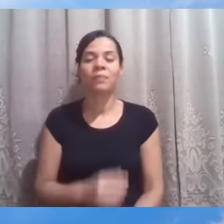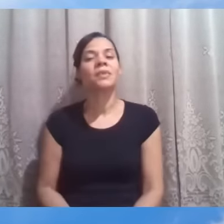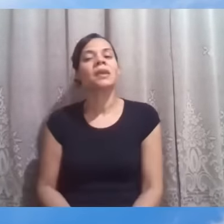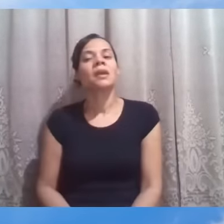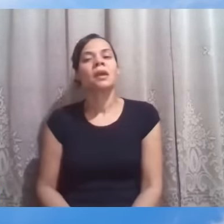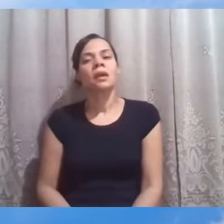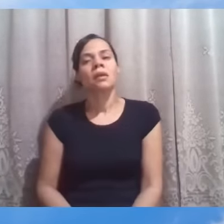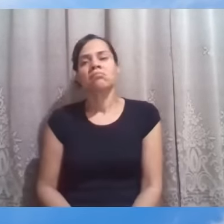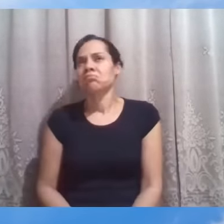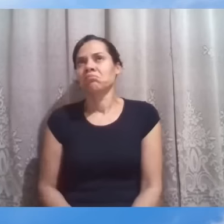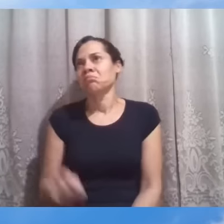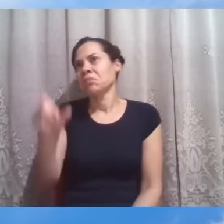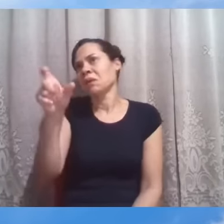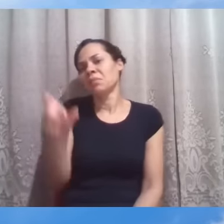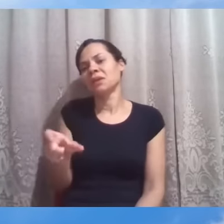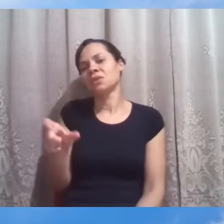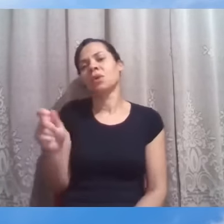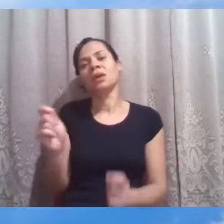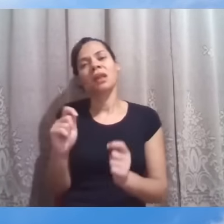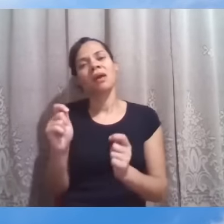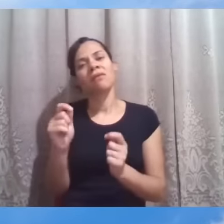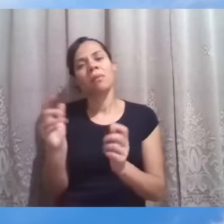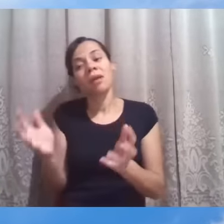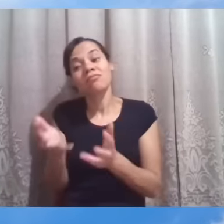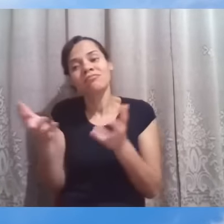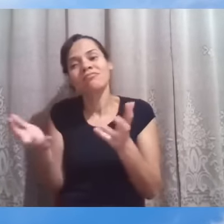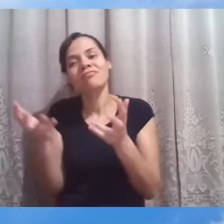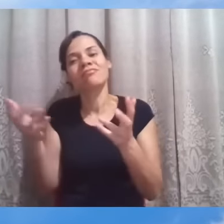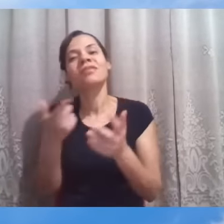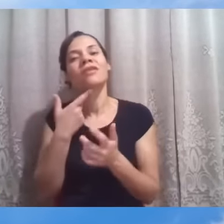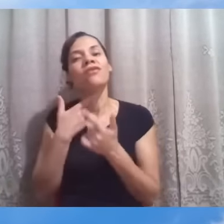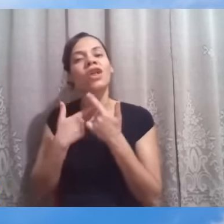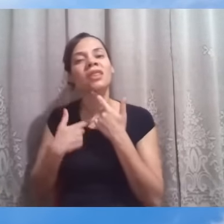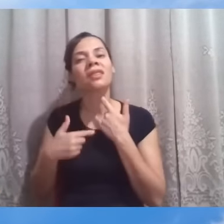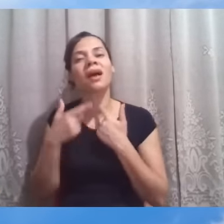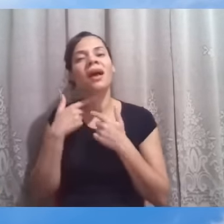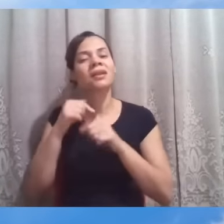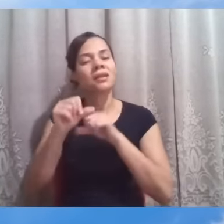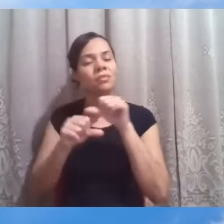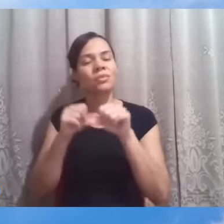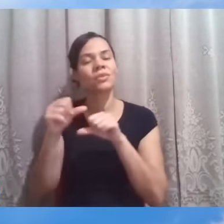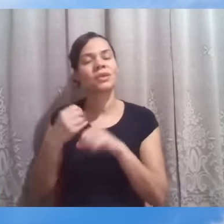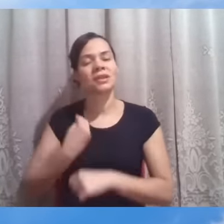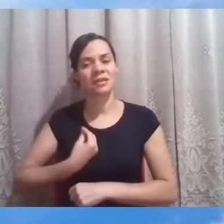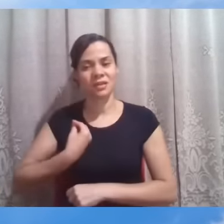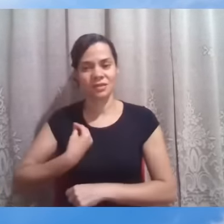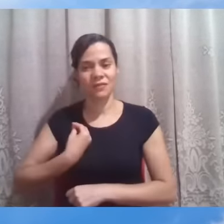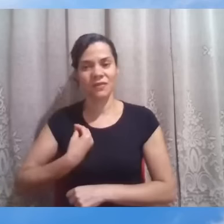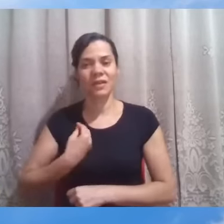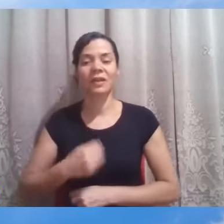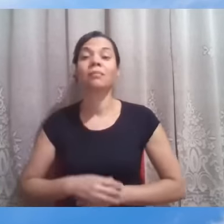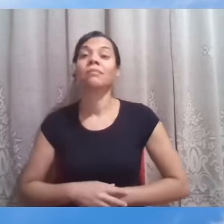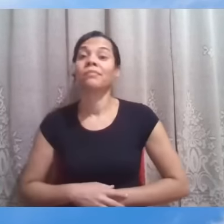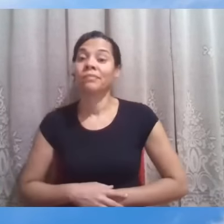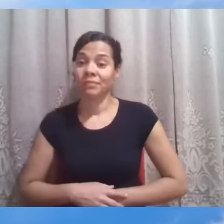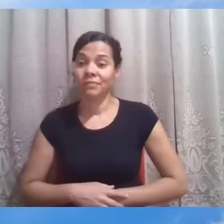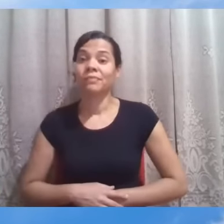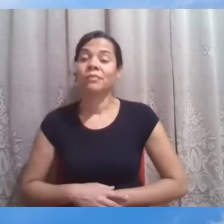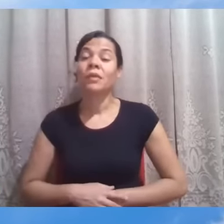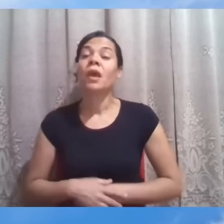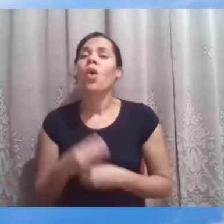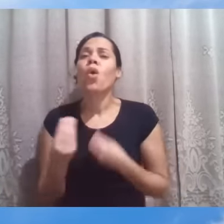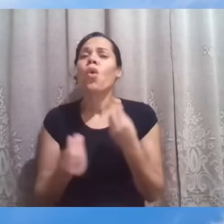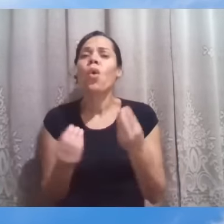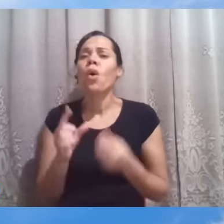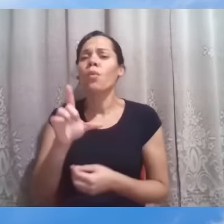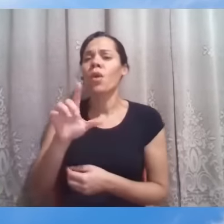abonasse, estimulasse neles um anseio de mudança de vida. E, no entanto, como Levi os recebe?